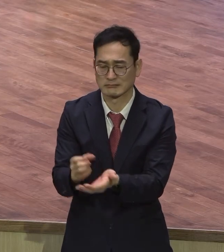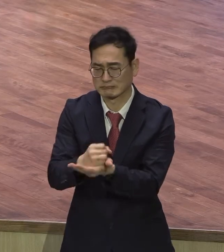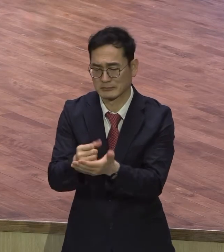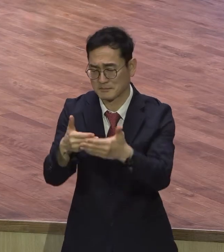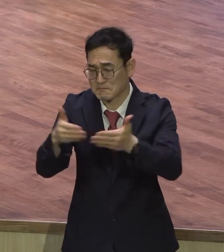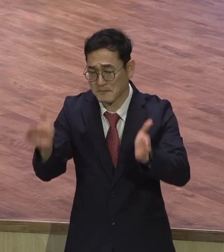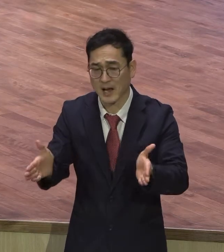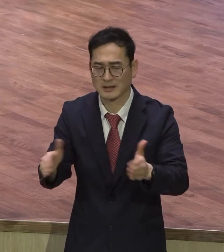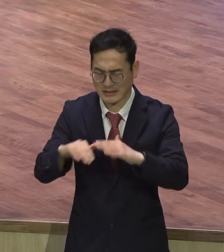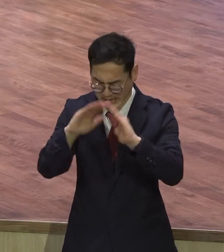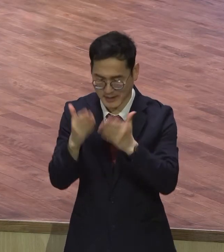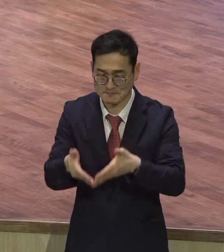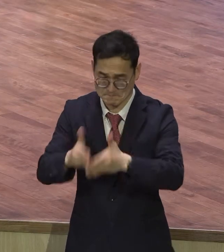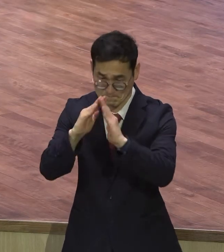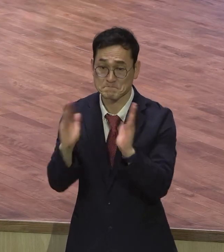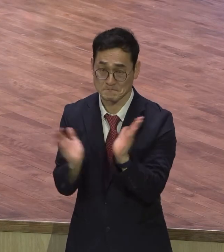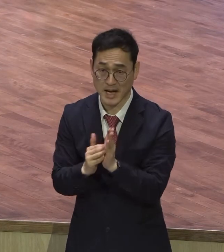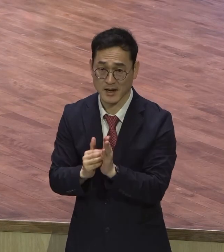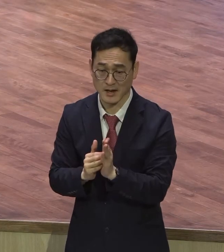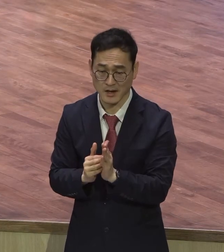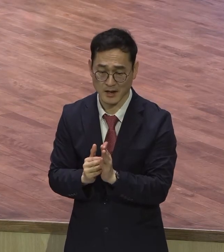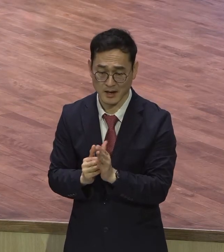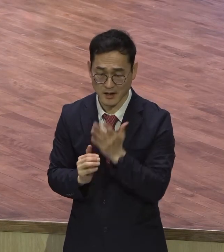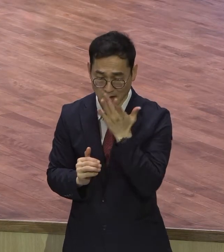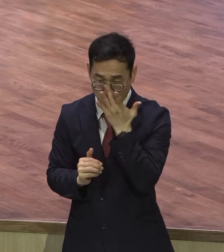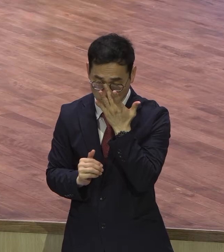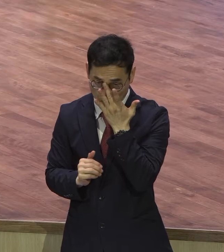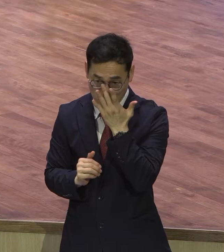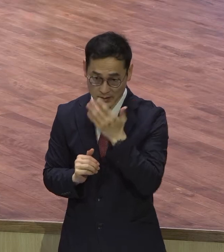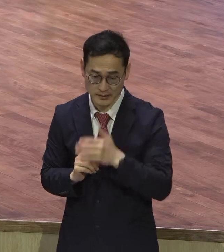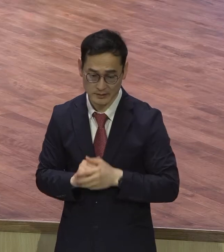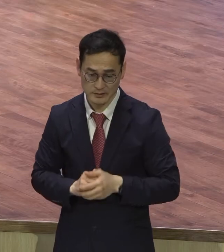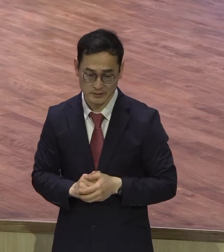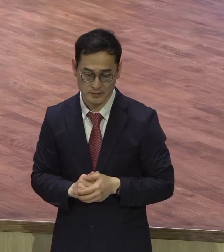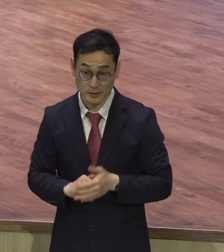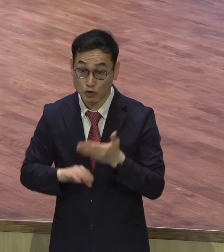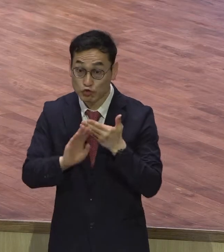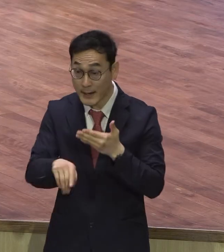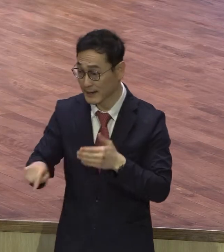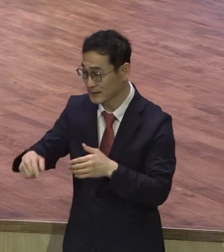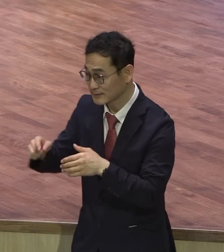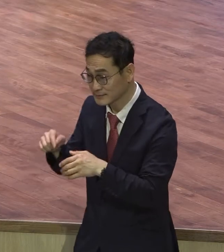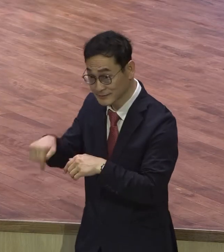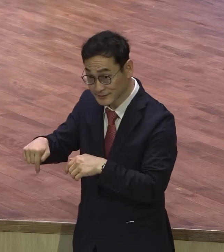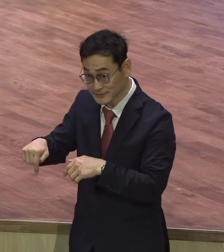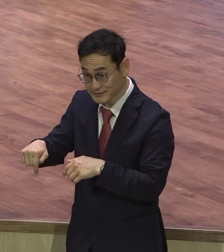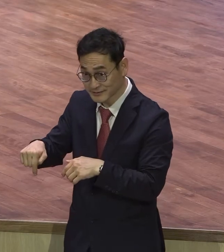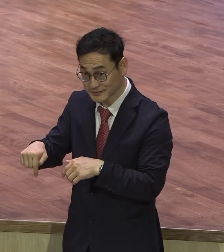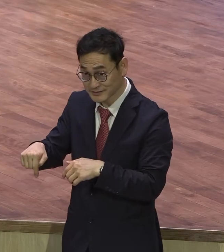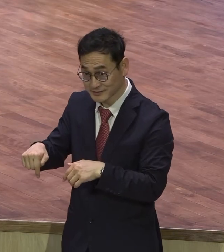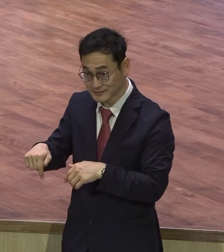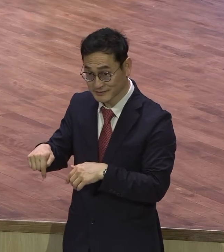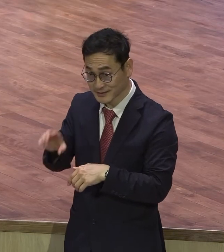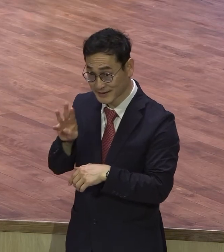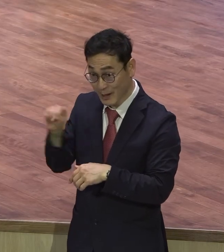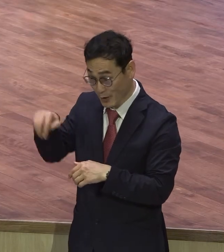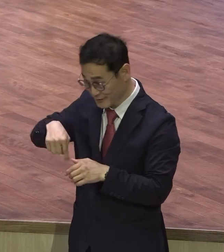청년이 이야기를 한 거예요. 우리 무속팀들이. 무속팀들이 가가지고 보험을 증가하고 우리 전사님이 대단해요. 우리